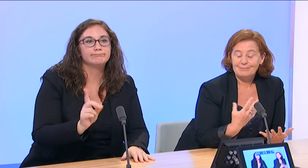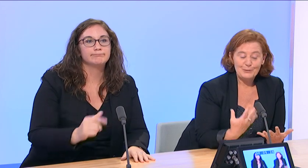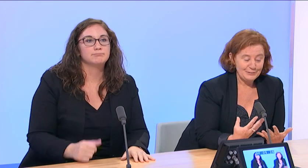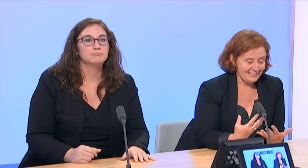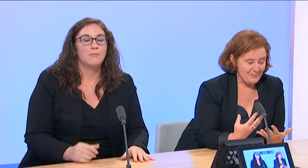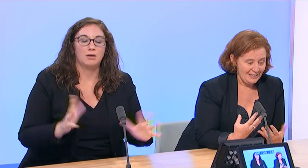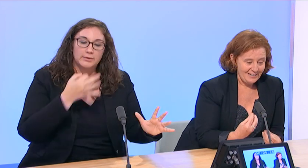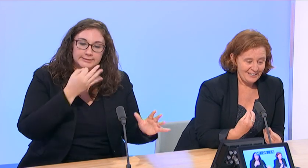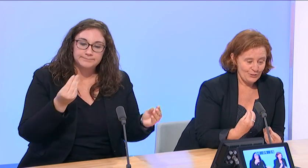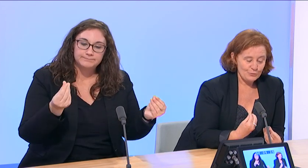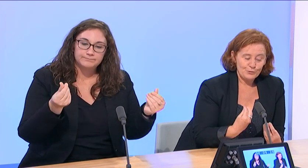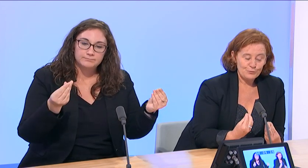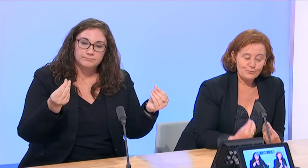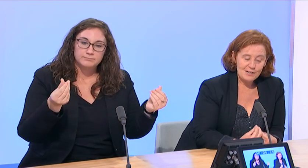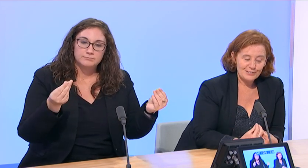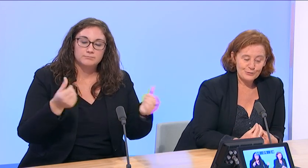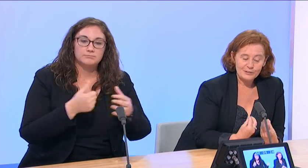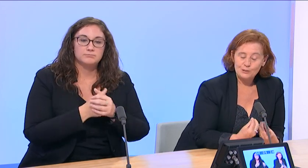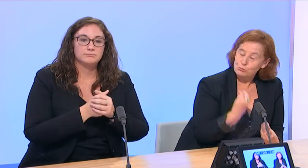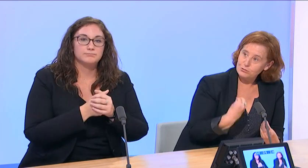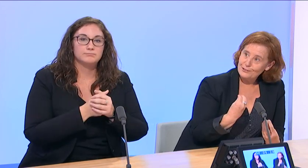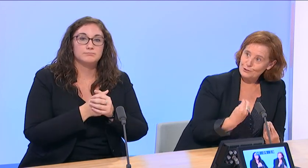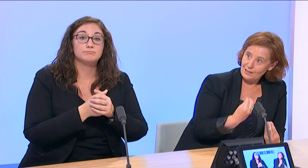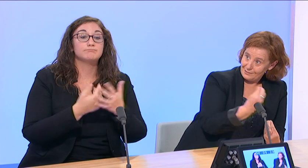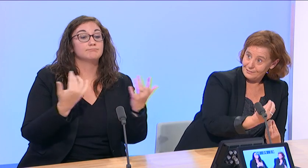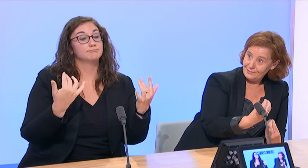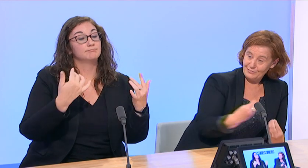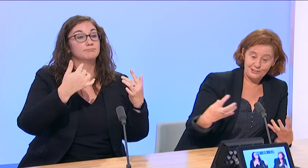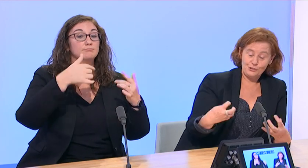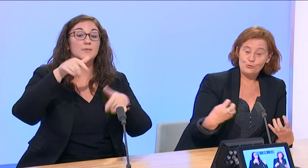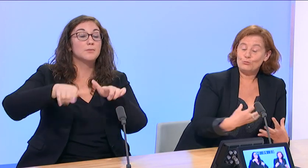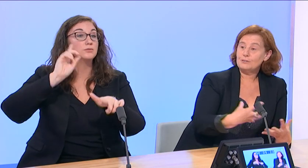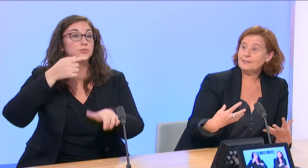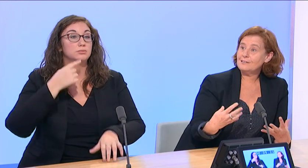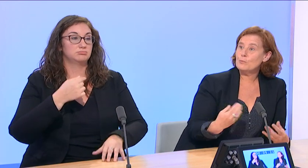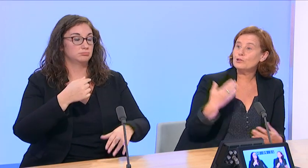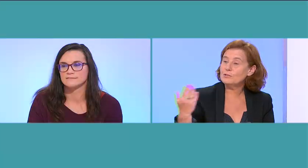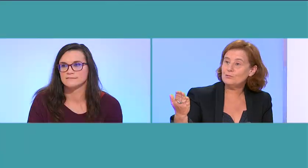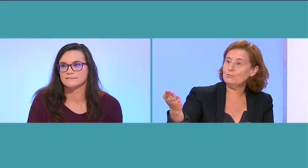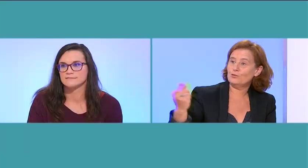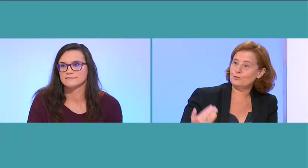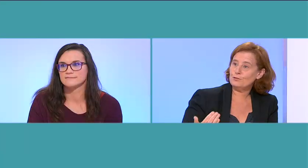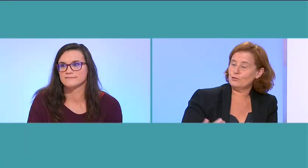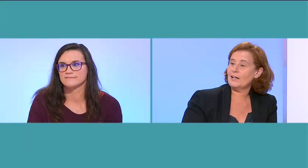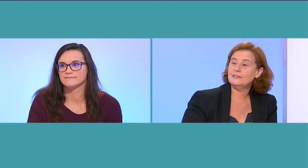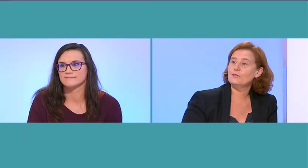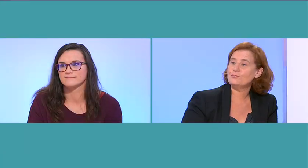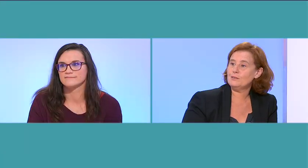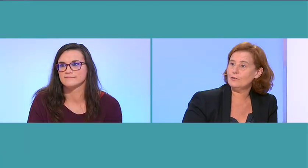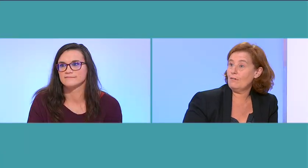Comment dire ? Quand on est sourd et qu'on regarde la télé avec des choses sous-titrées,'est un peu comme si vous, entendante, vous regardiez un film en